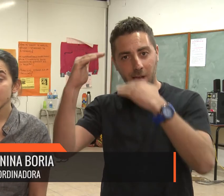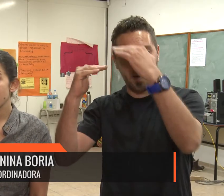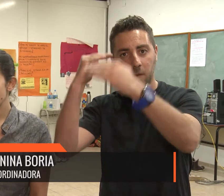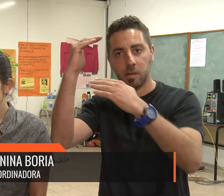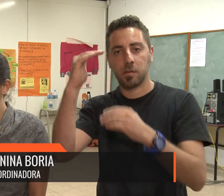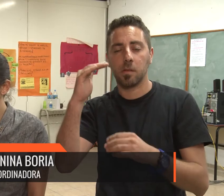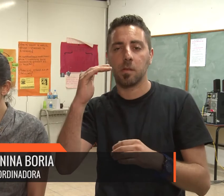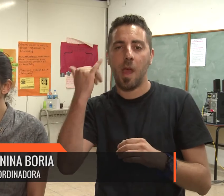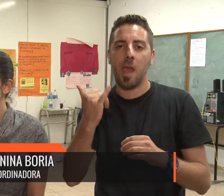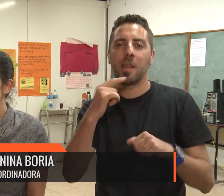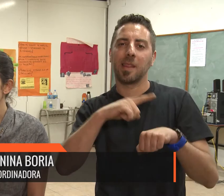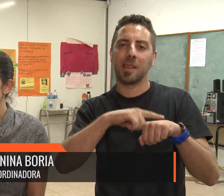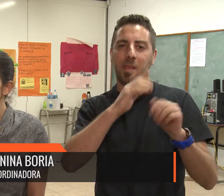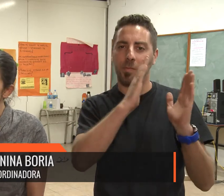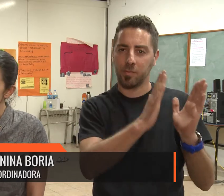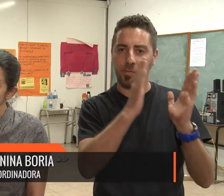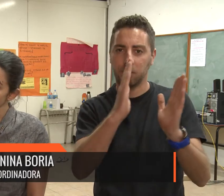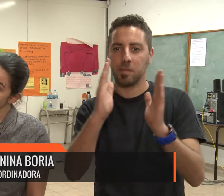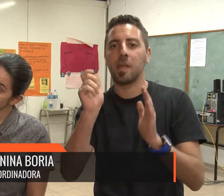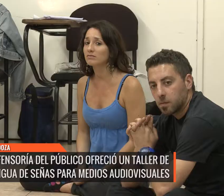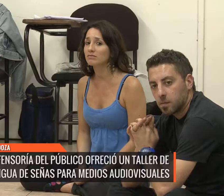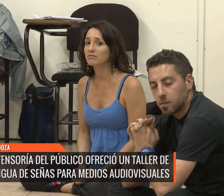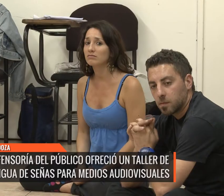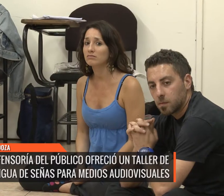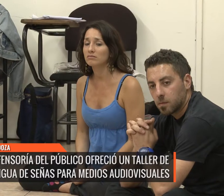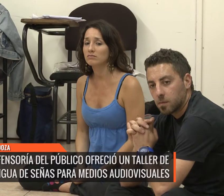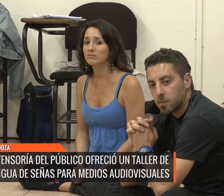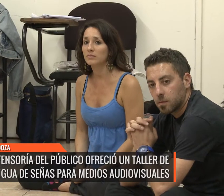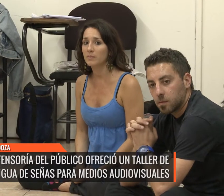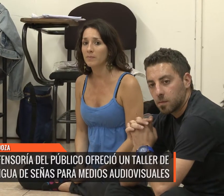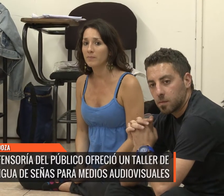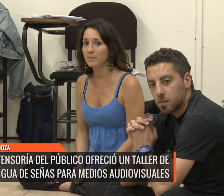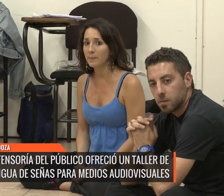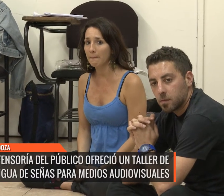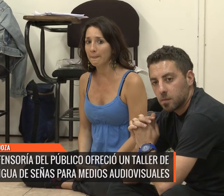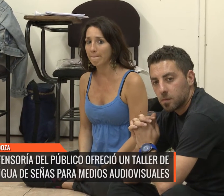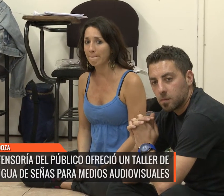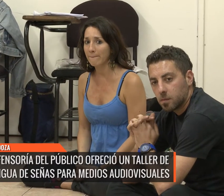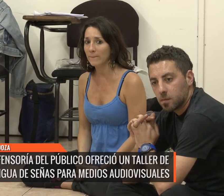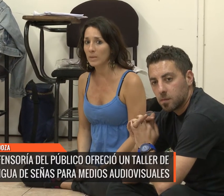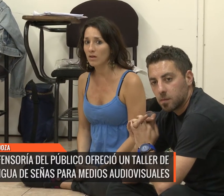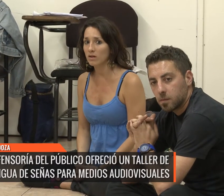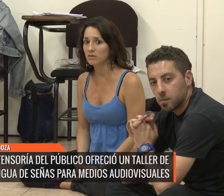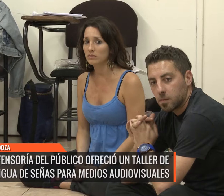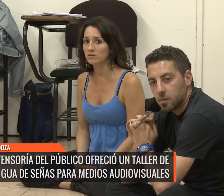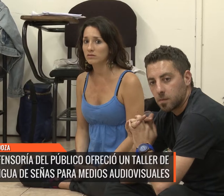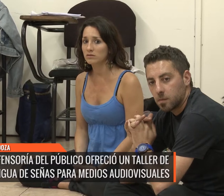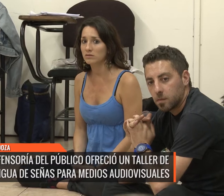ciclo de capacitaciones que organiza la Defensoría del Público. En este caso es especial para intérpretes de lengua de señas. El tema